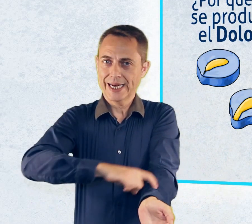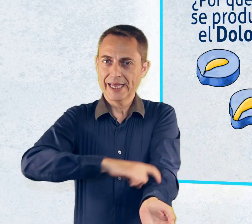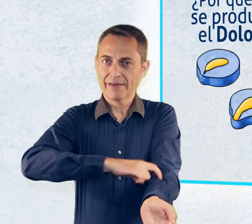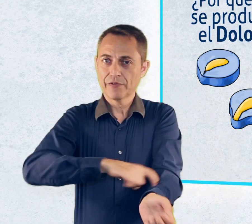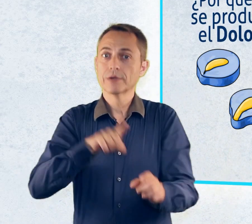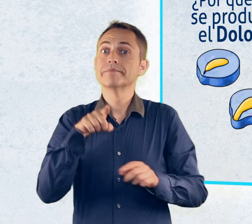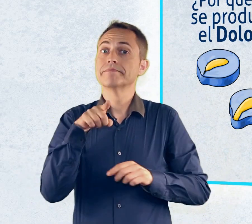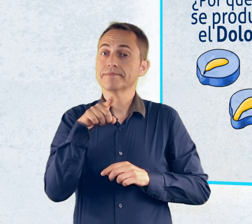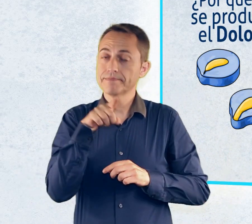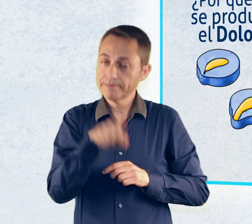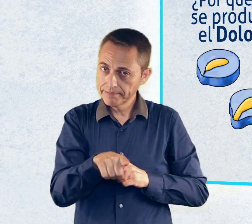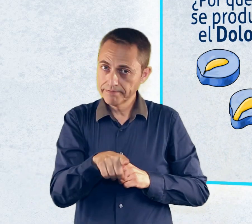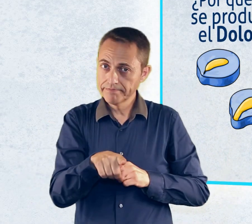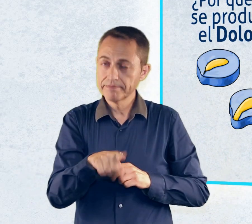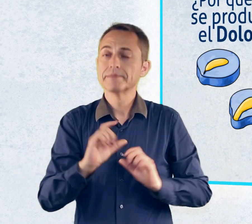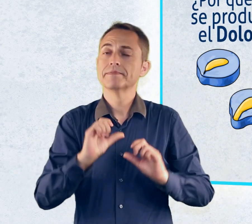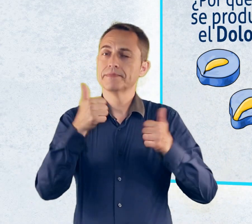es cuando se presenta el síntoma del dolor.